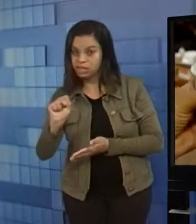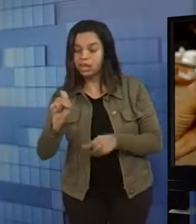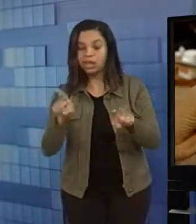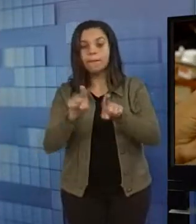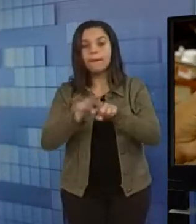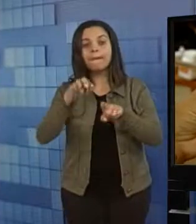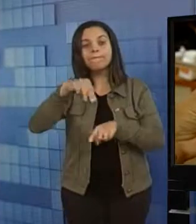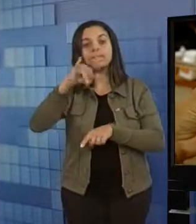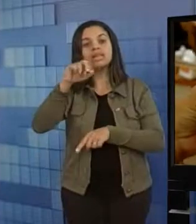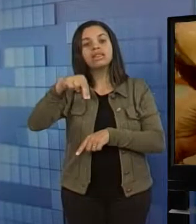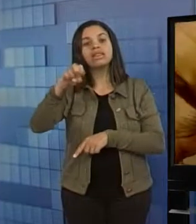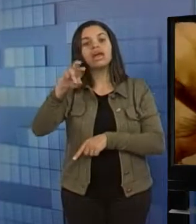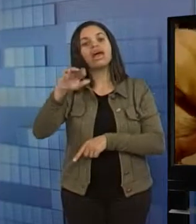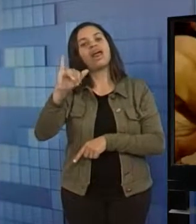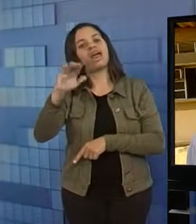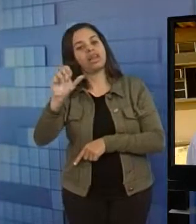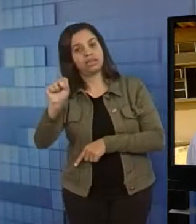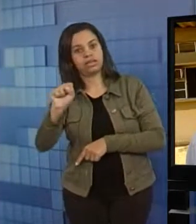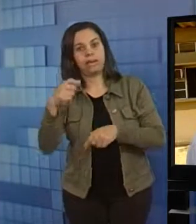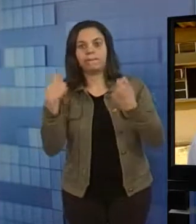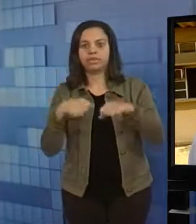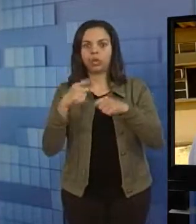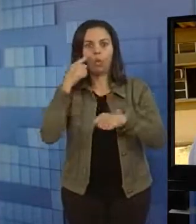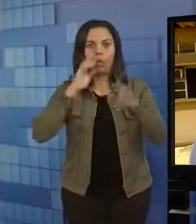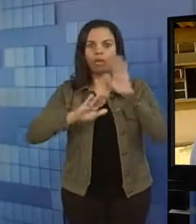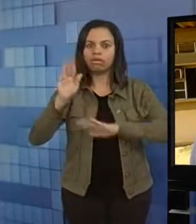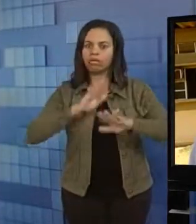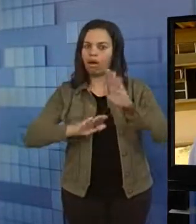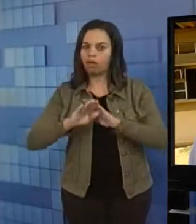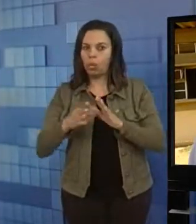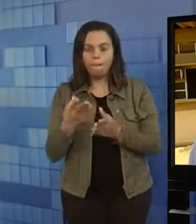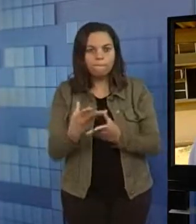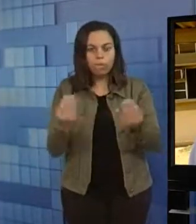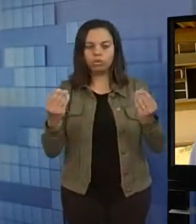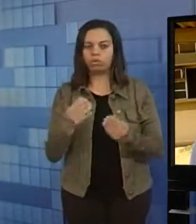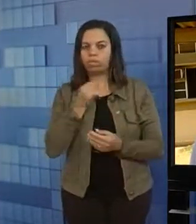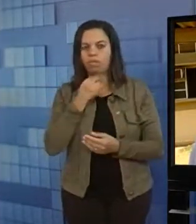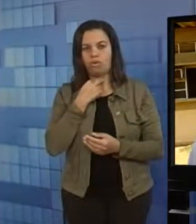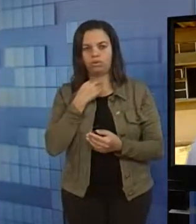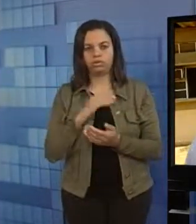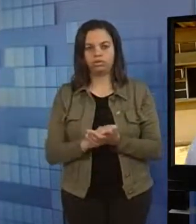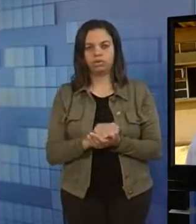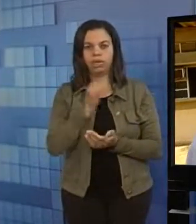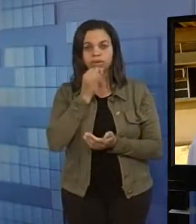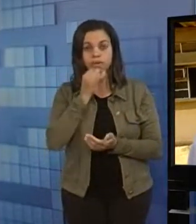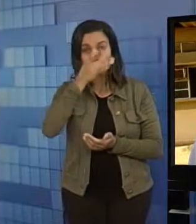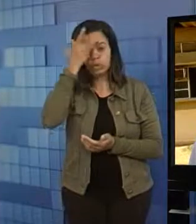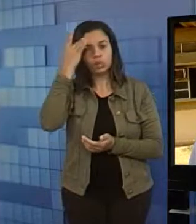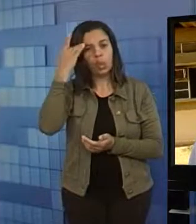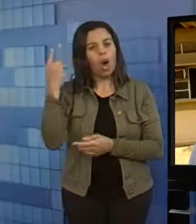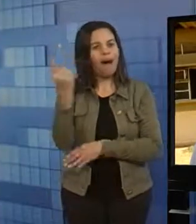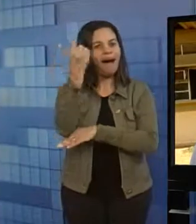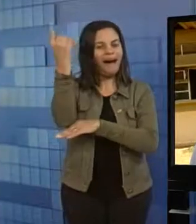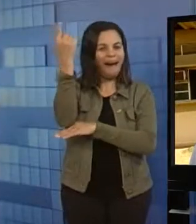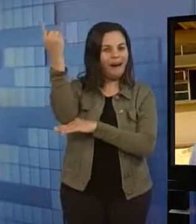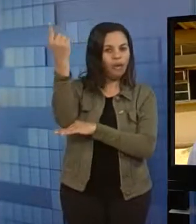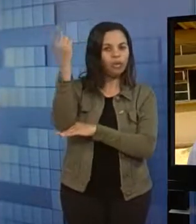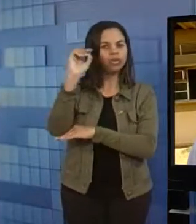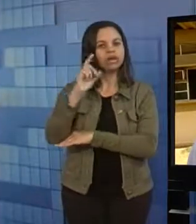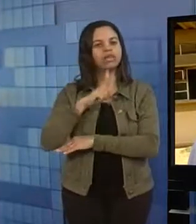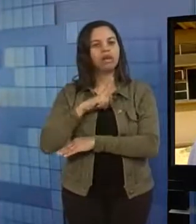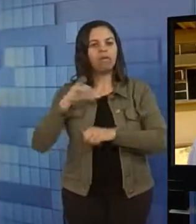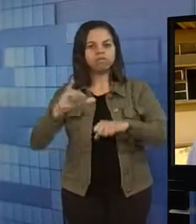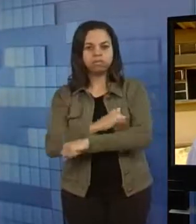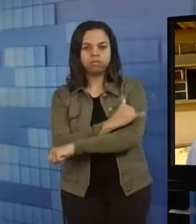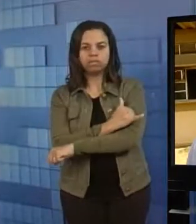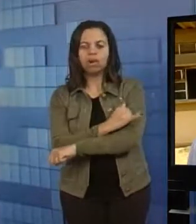para não exagerar no consumo. Eu acho que uma pessoa de 1,70m, com em torno de 70kg, tomar dois pratos de sopa com umas torradinhas, eu